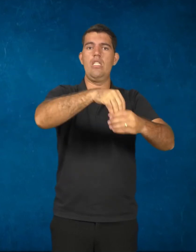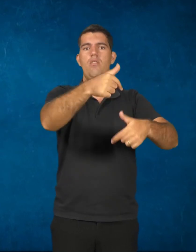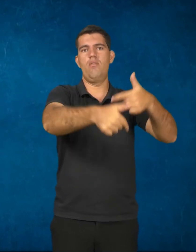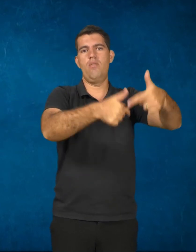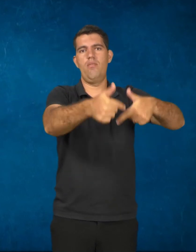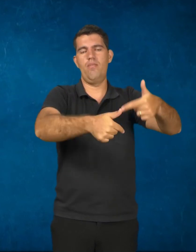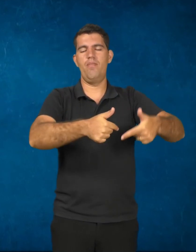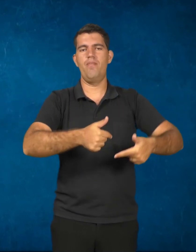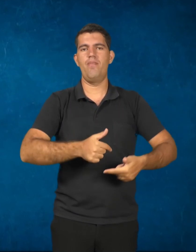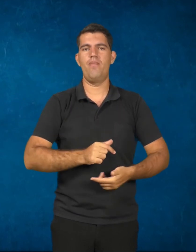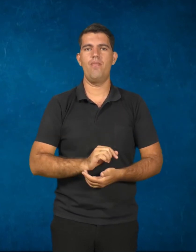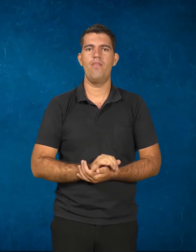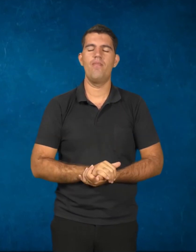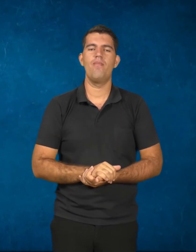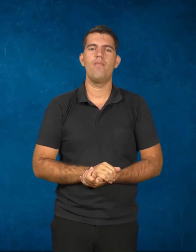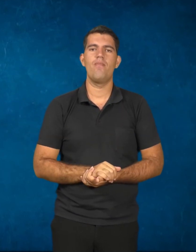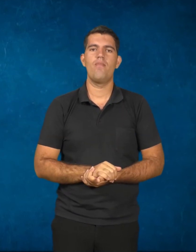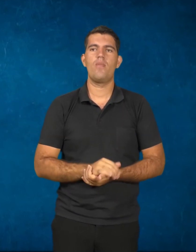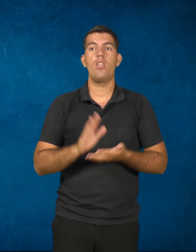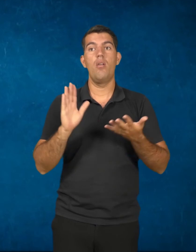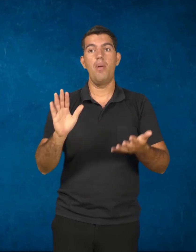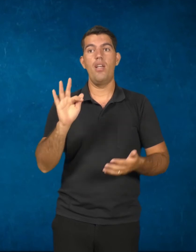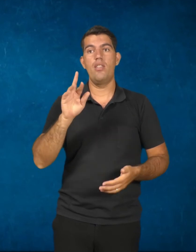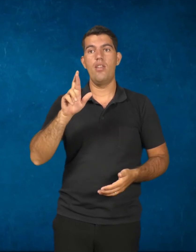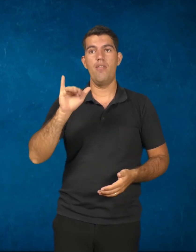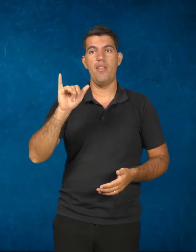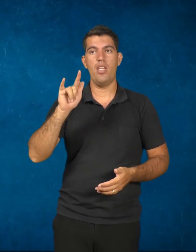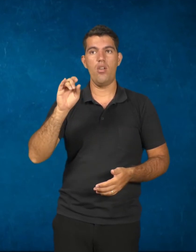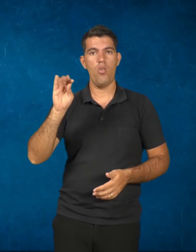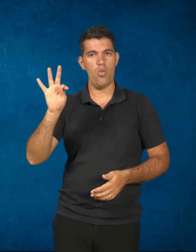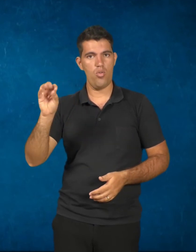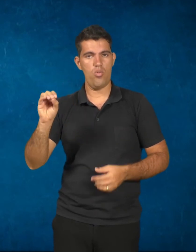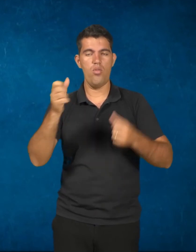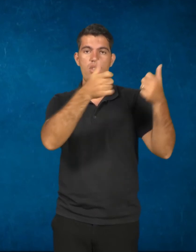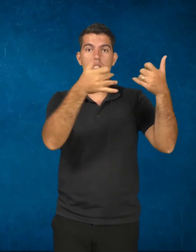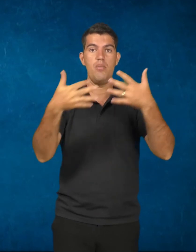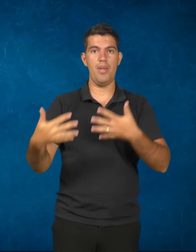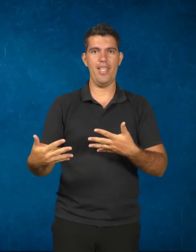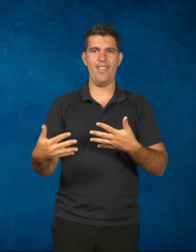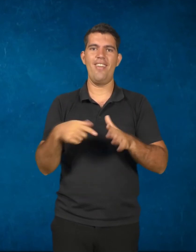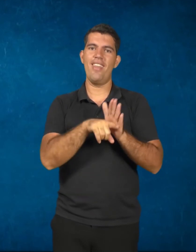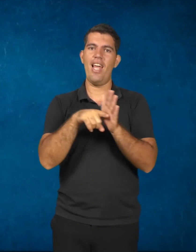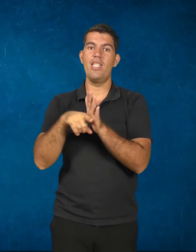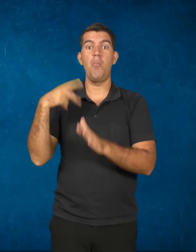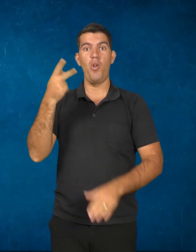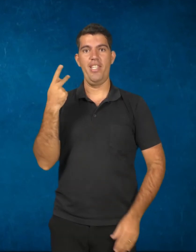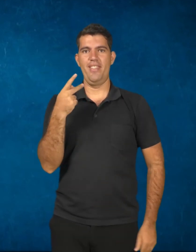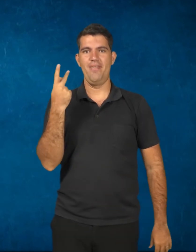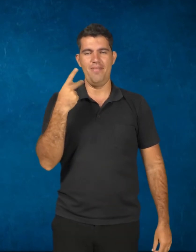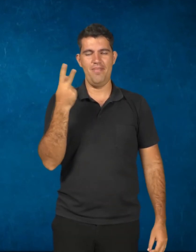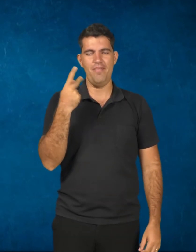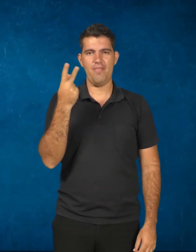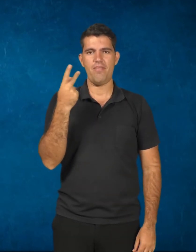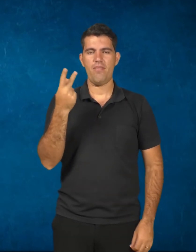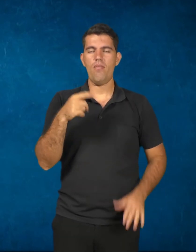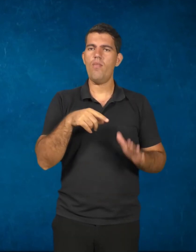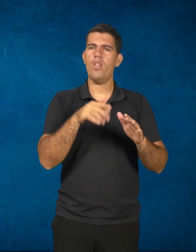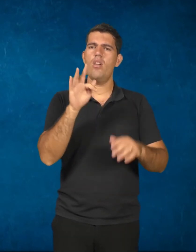ofício. Já Frigoto traz uma análise de cunho político. Frigoto diz, então,